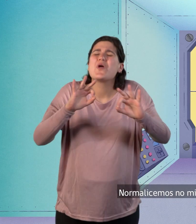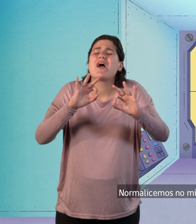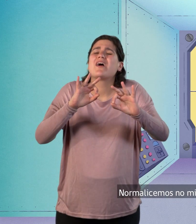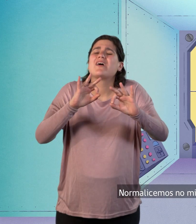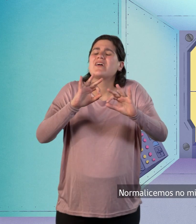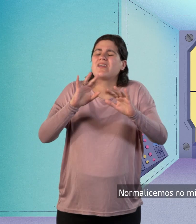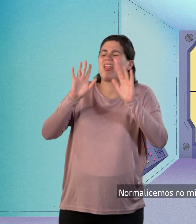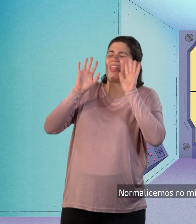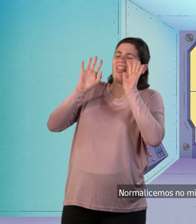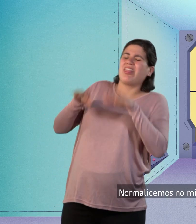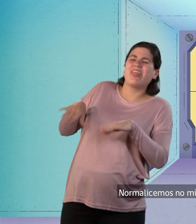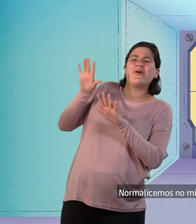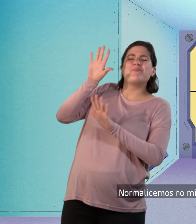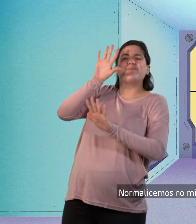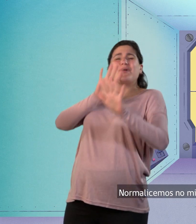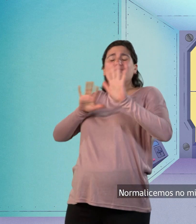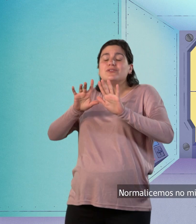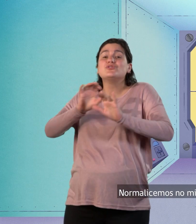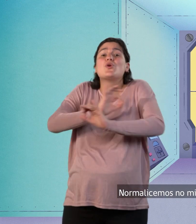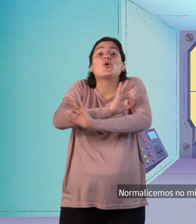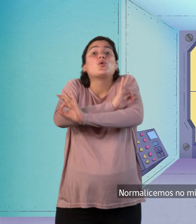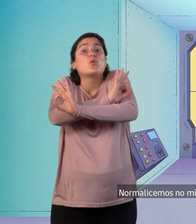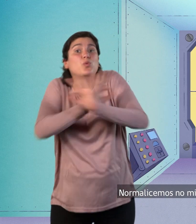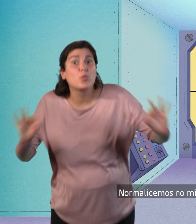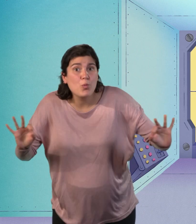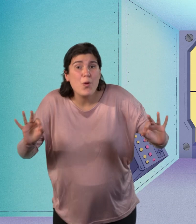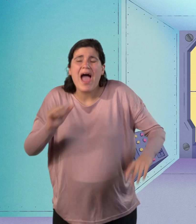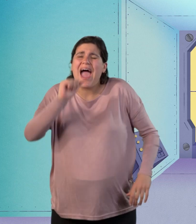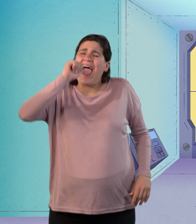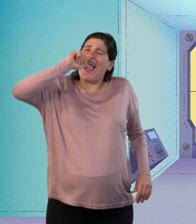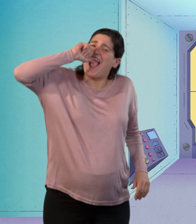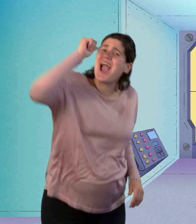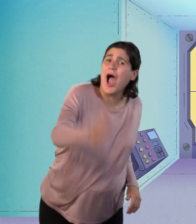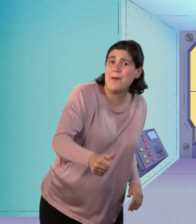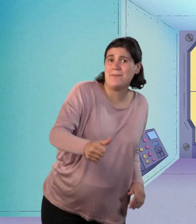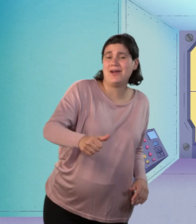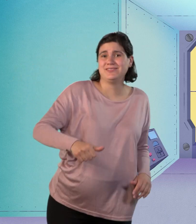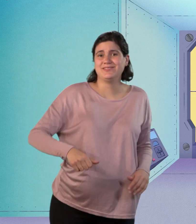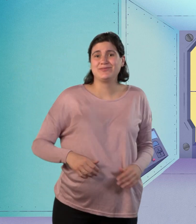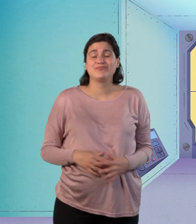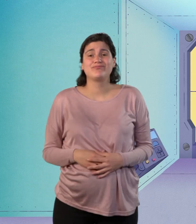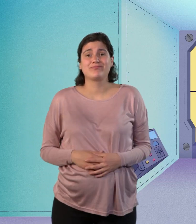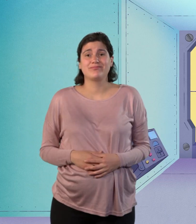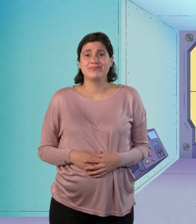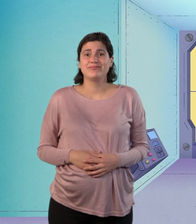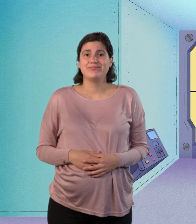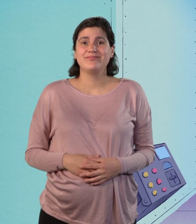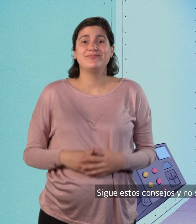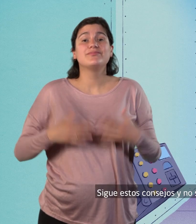Normalicemos no mirar al sol sin usar precauciones, nunca, jamás.